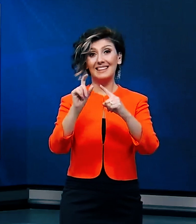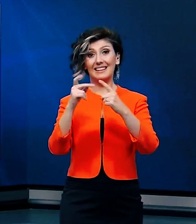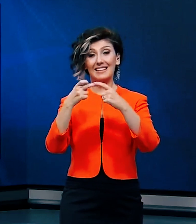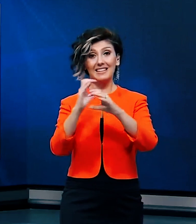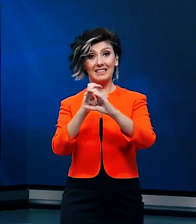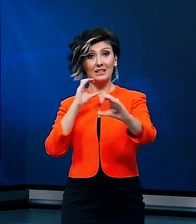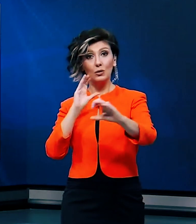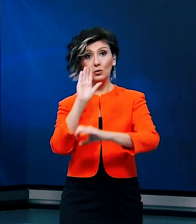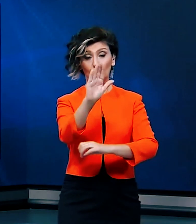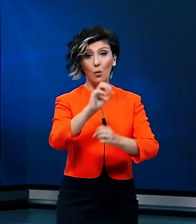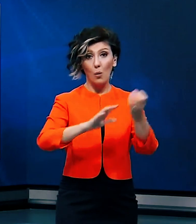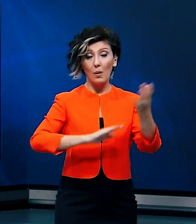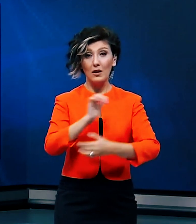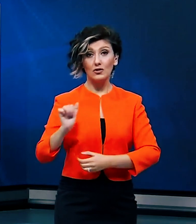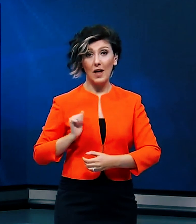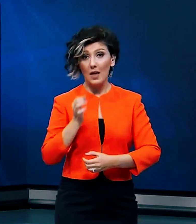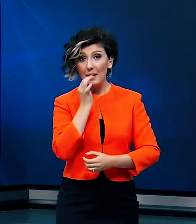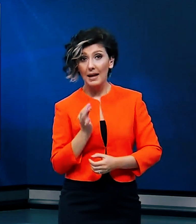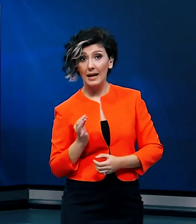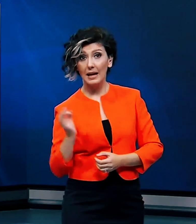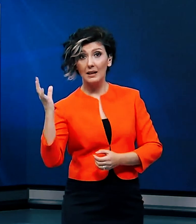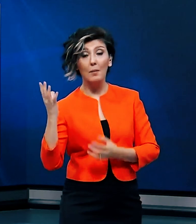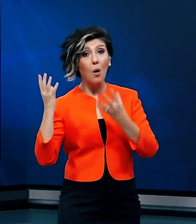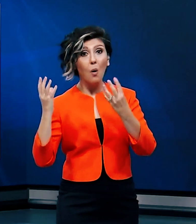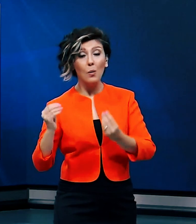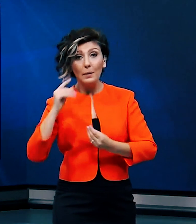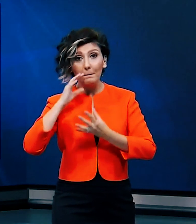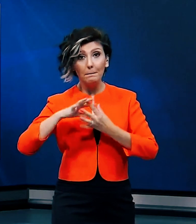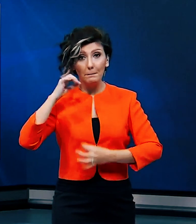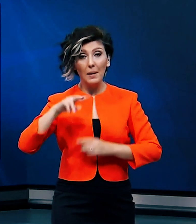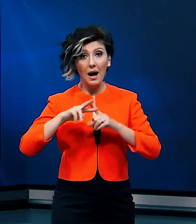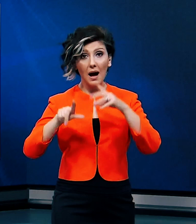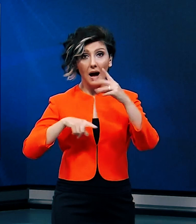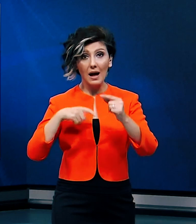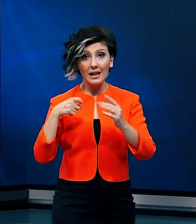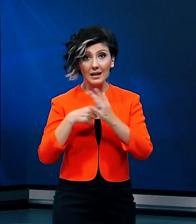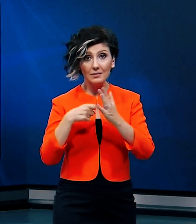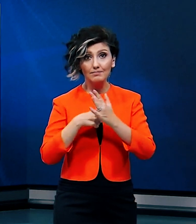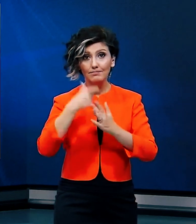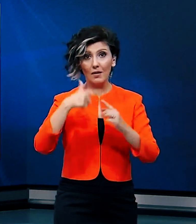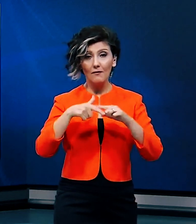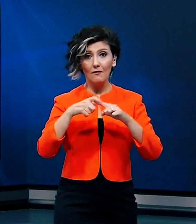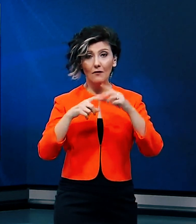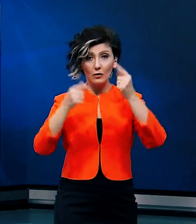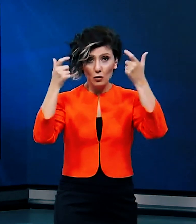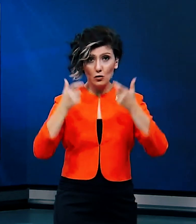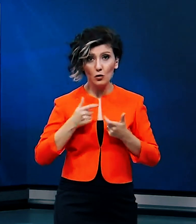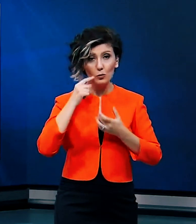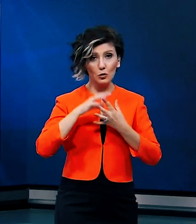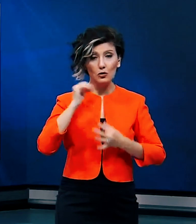durdurulması olayında jandarmaya ihbarda bulunduğu belirlenen Ali Kod adlı FETÖ sorumlusu Mustafa İlhan,